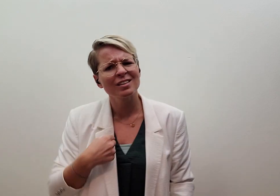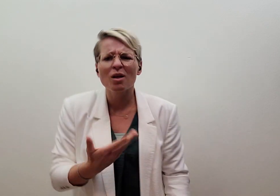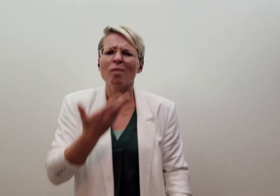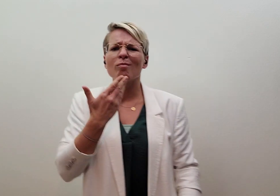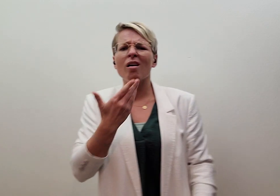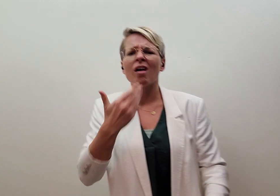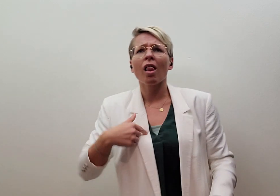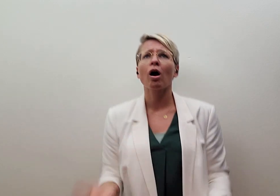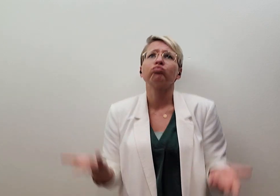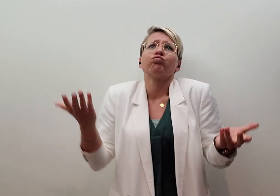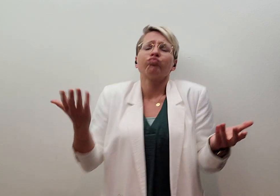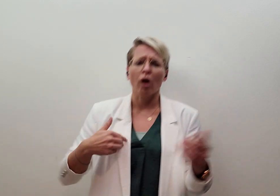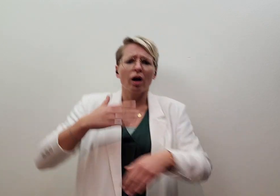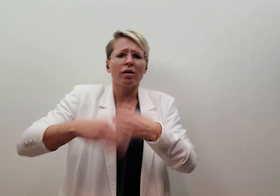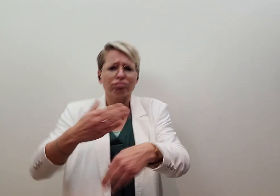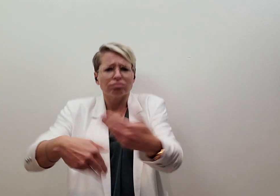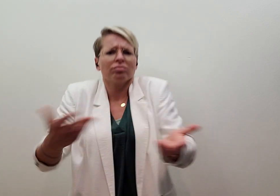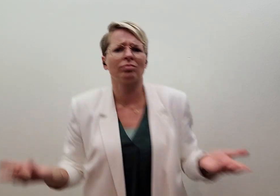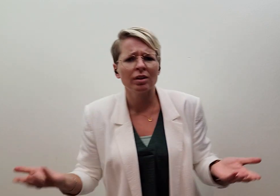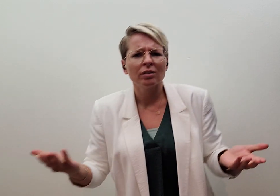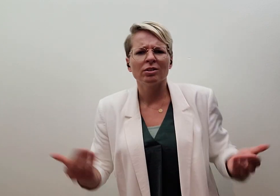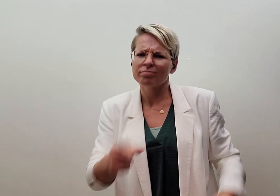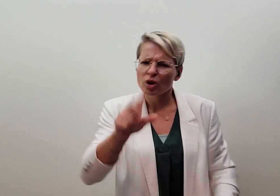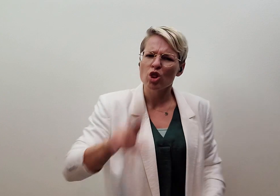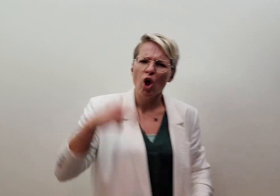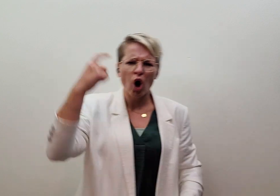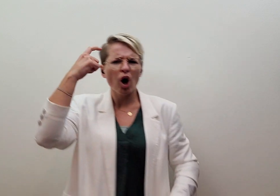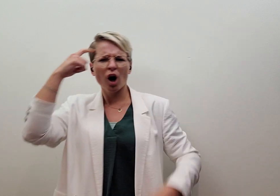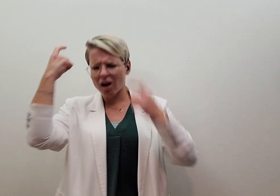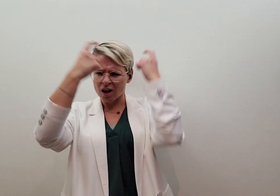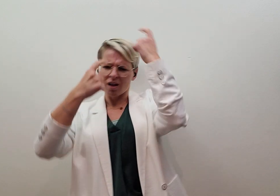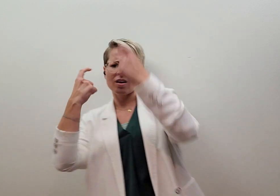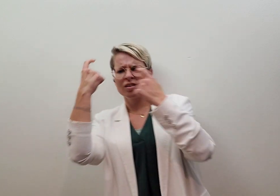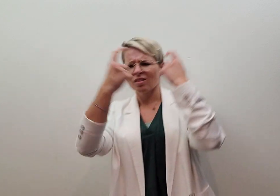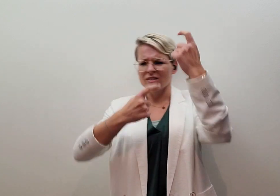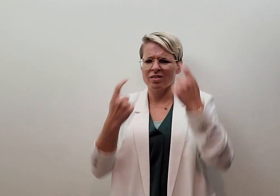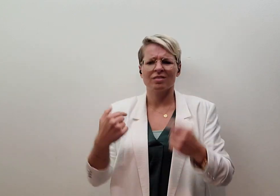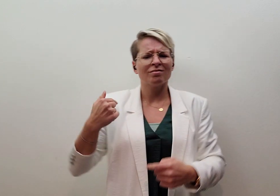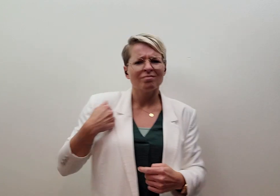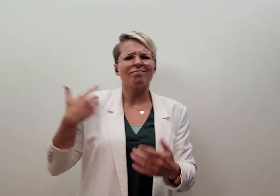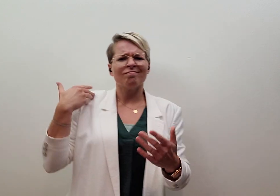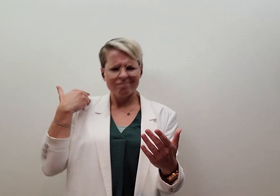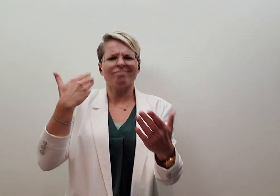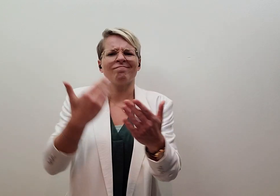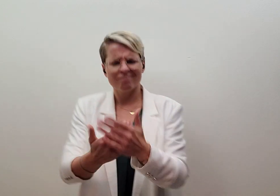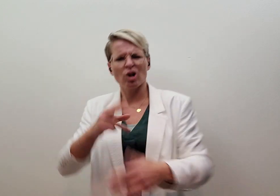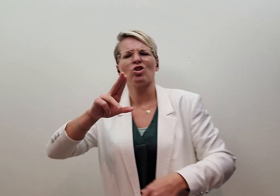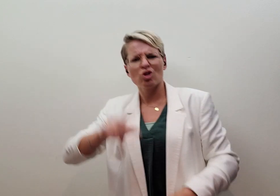dat het makkelijk is of zo Je sprook door mijn hoofd, dan moet ik nog steeds